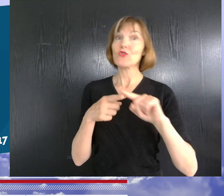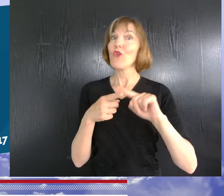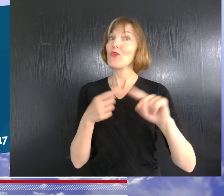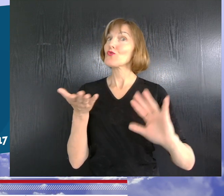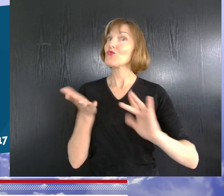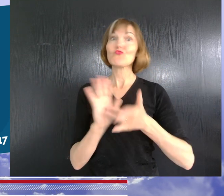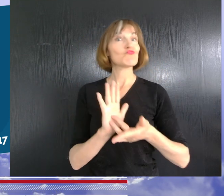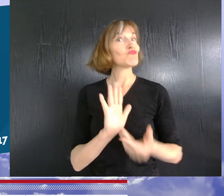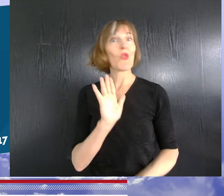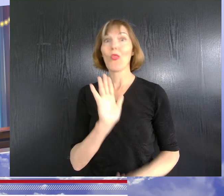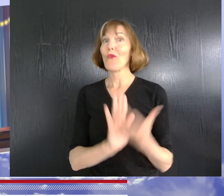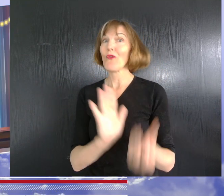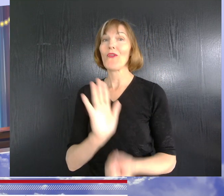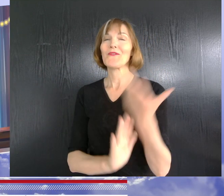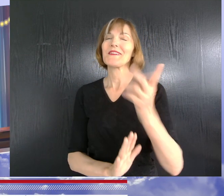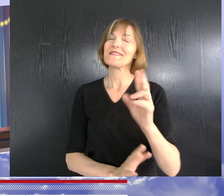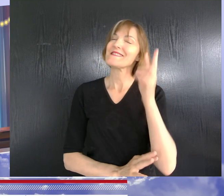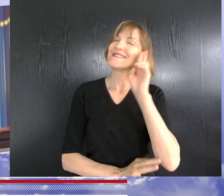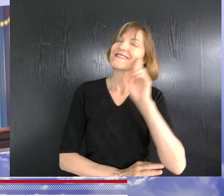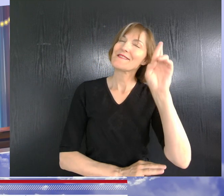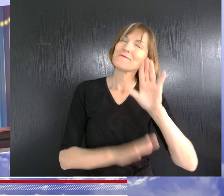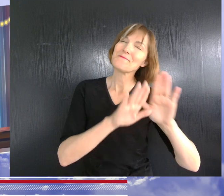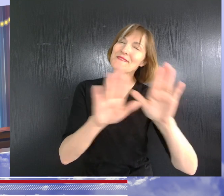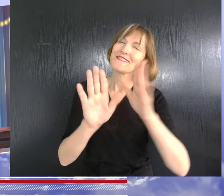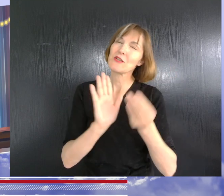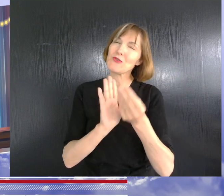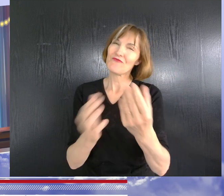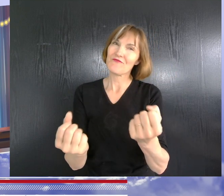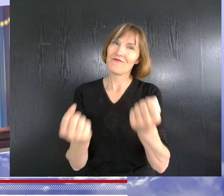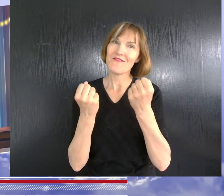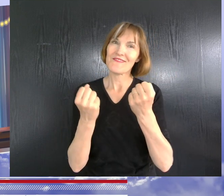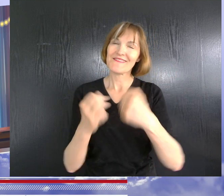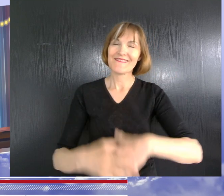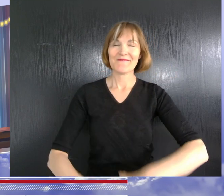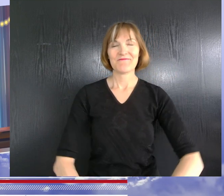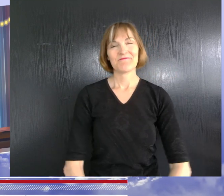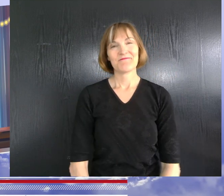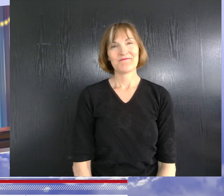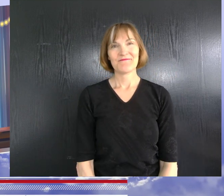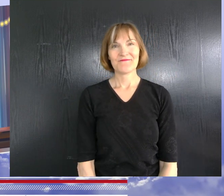sont devenues nouvelles. Que le Seigneur vous bénisse et vous fortifie.